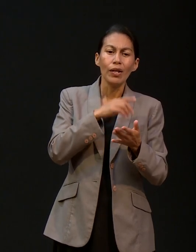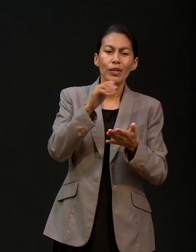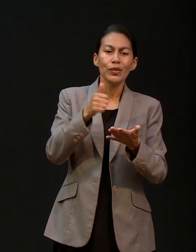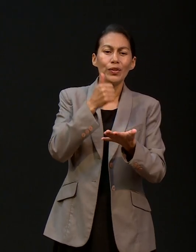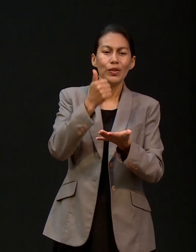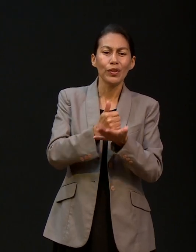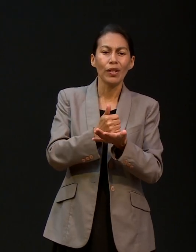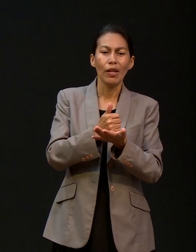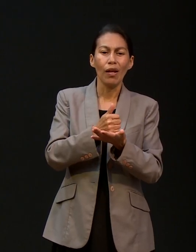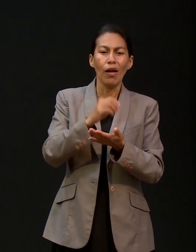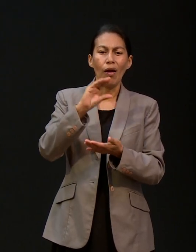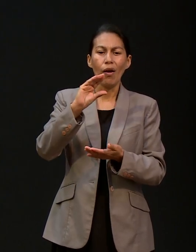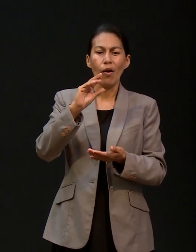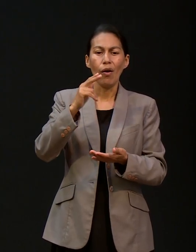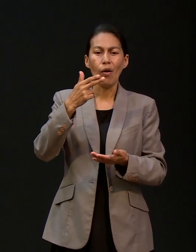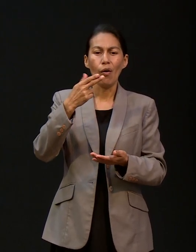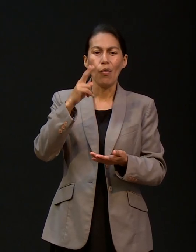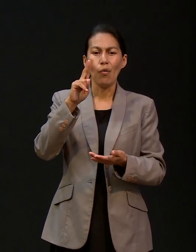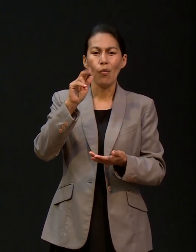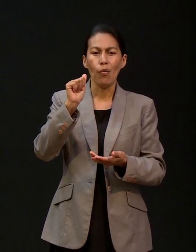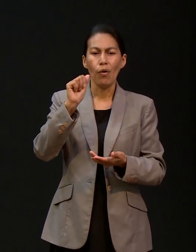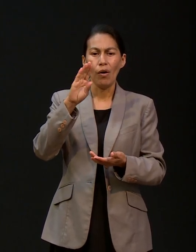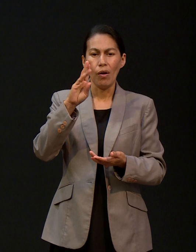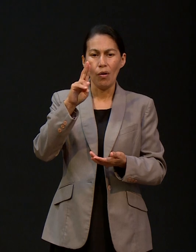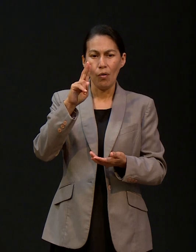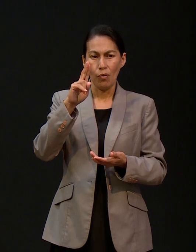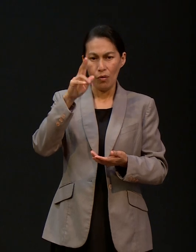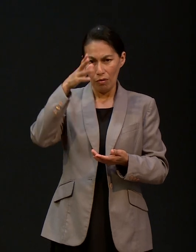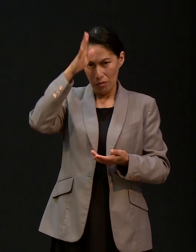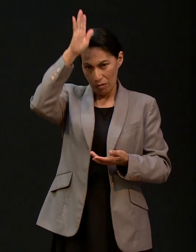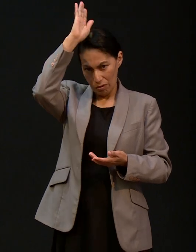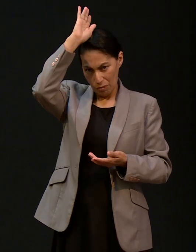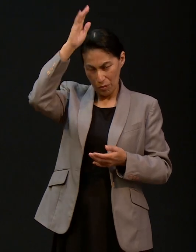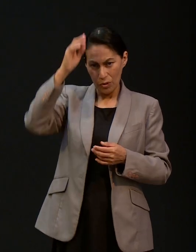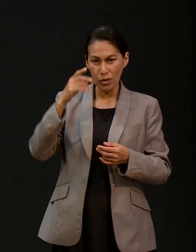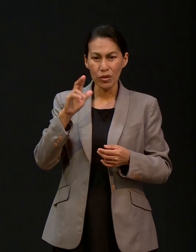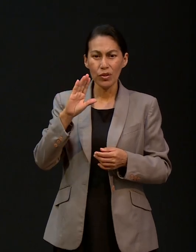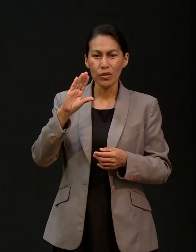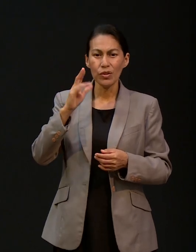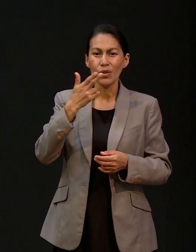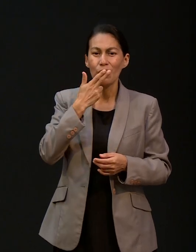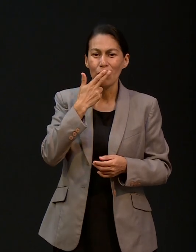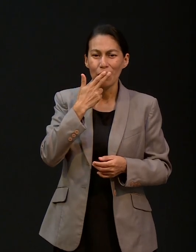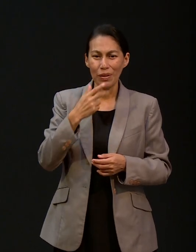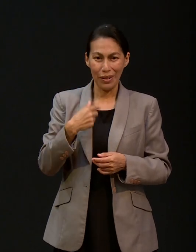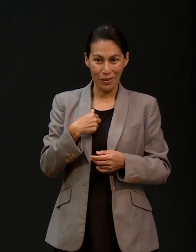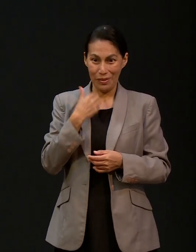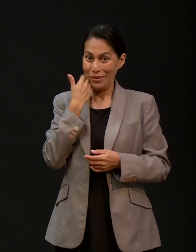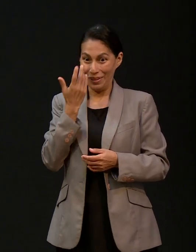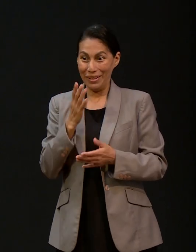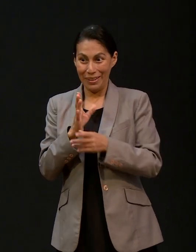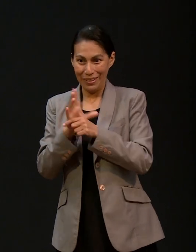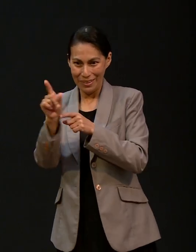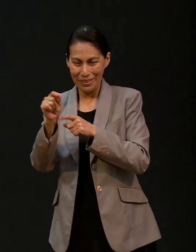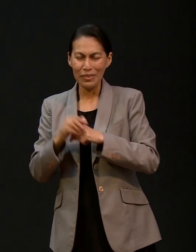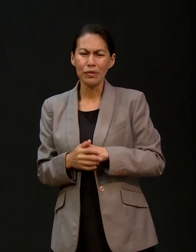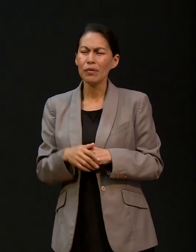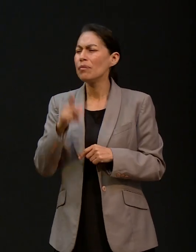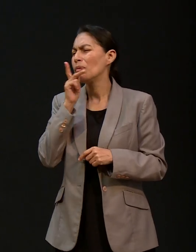A pesar de que era otro el joven al que nombraron, yo le dije a papá, yo, mándame, le digo. Yo quiero irme. papá siempre es